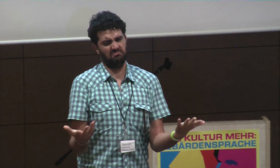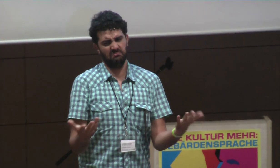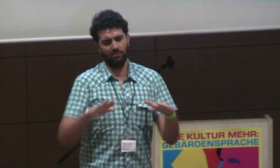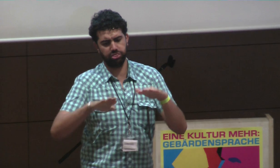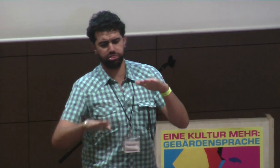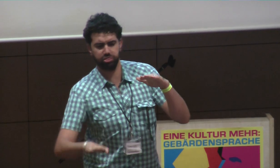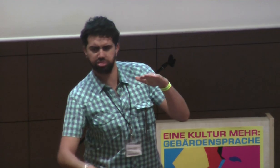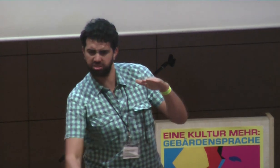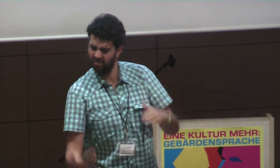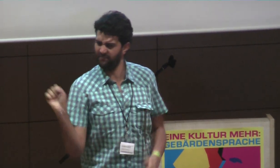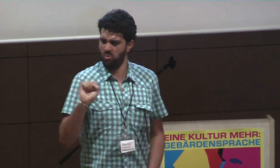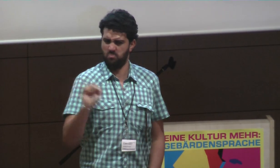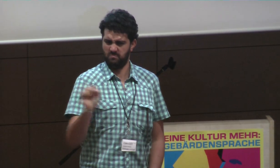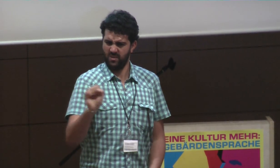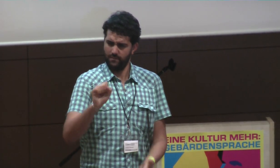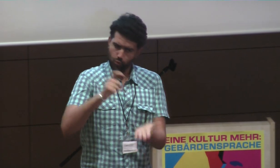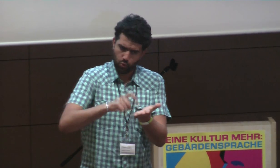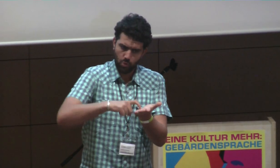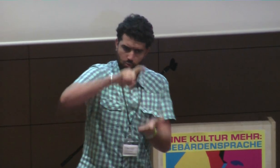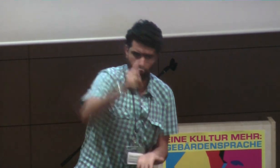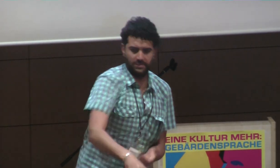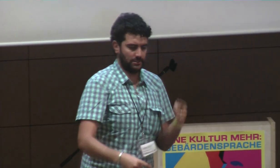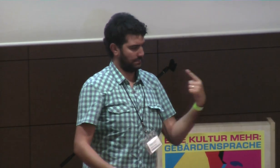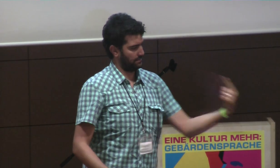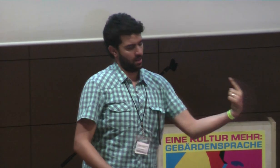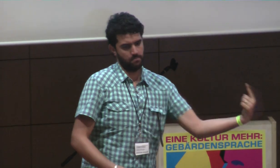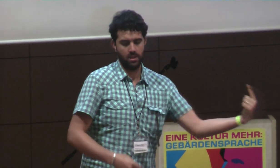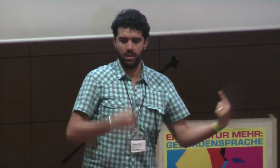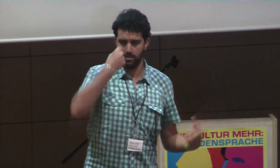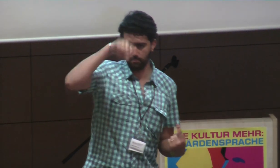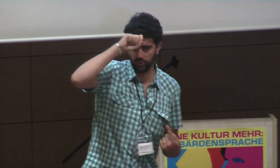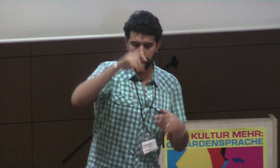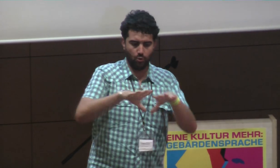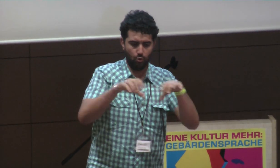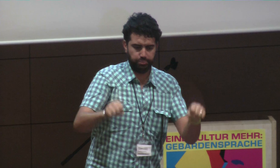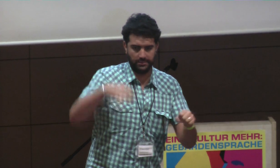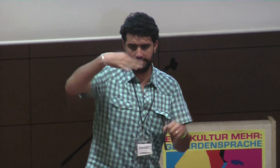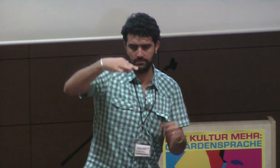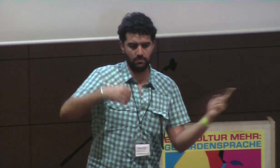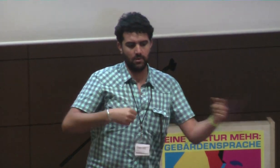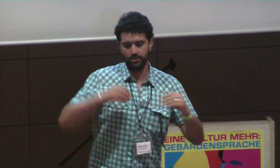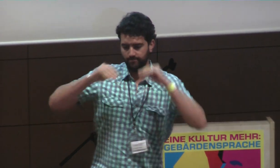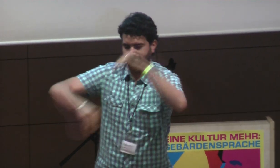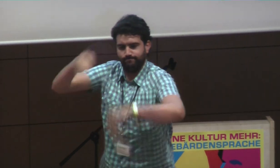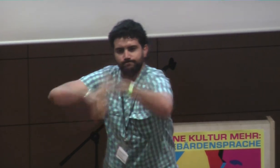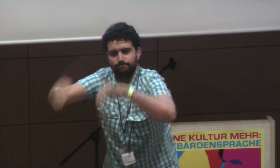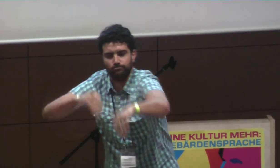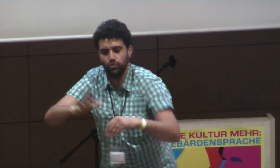schon große Früchte getragen, aber im Rest von Deutschland nicht, und das ist auch eine Frage, die ich habe, äh, und, macht das so ein bisschen als